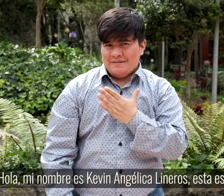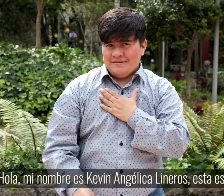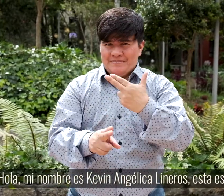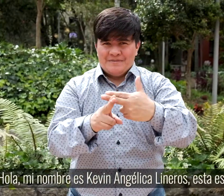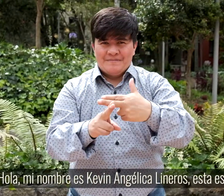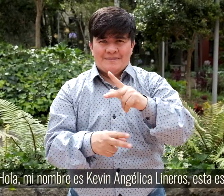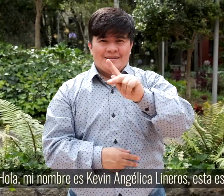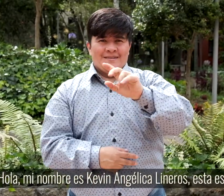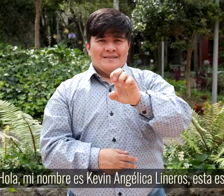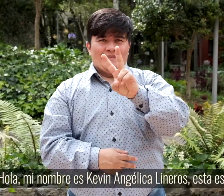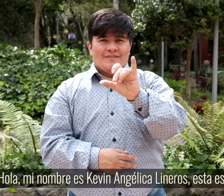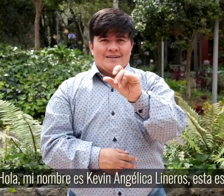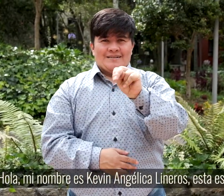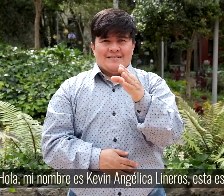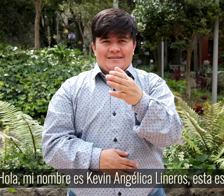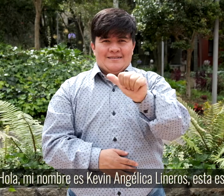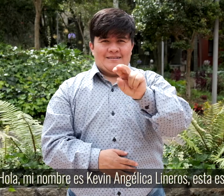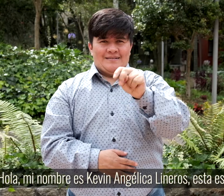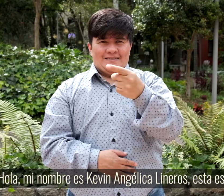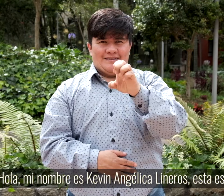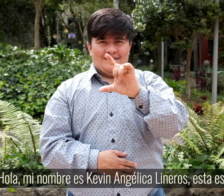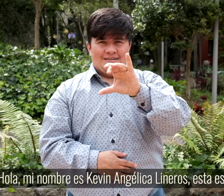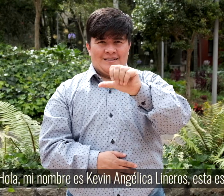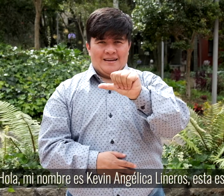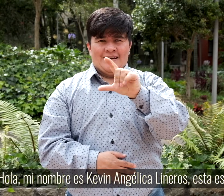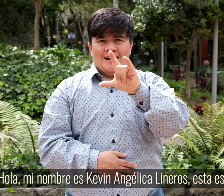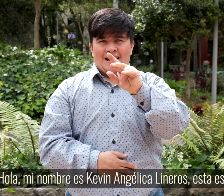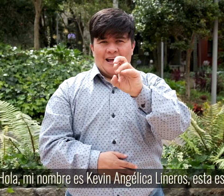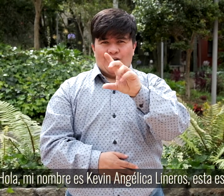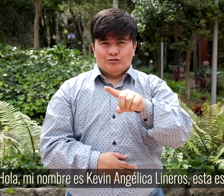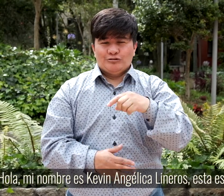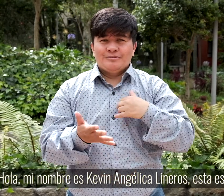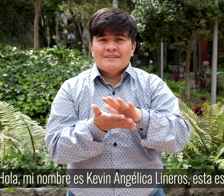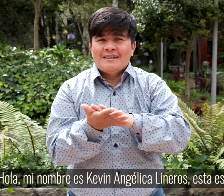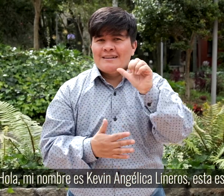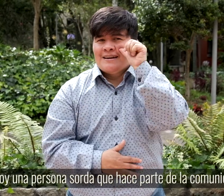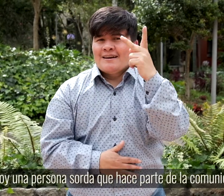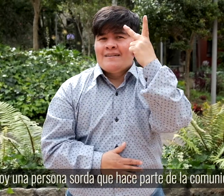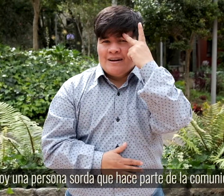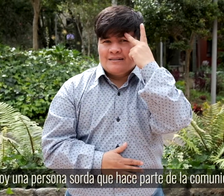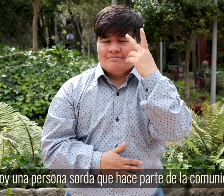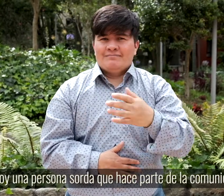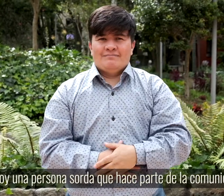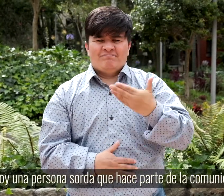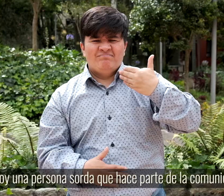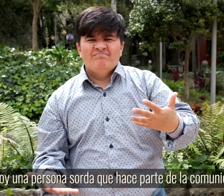nombre es Kevin Angélica Lineros, esta es mi seña. Soy una persona sorda que hace parte de la comunidad